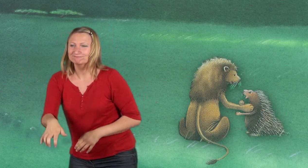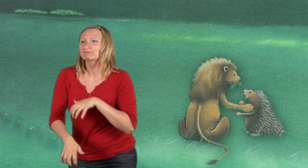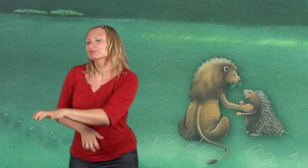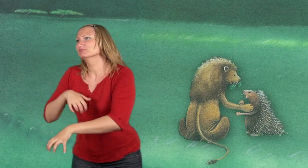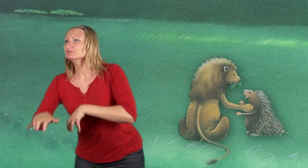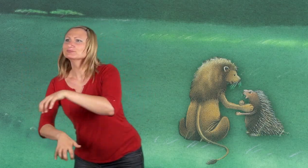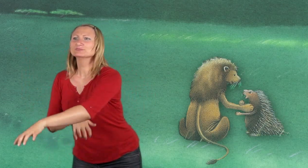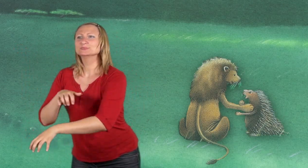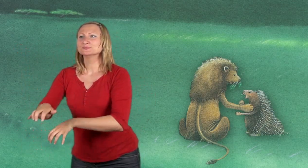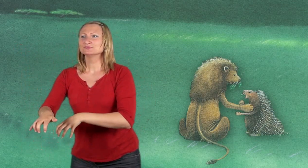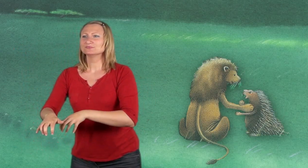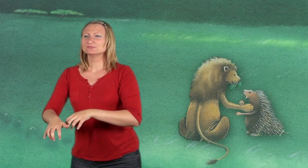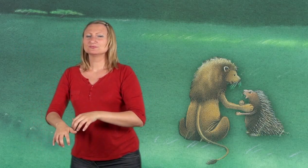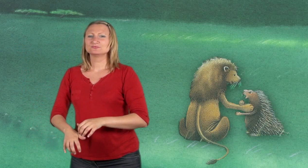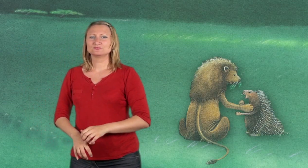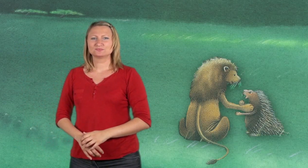was eigentlich mit dem Nashorn los ist. Bis bald!